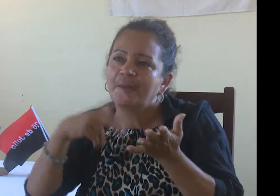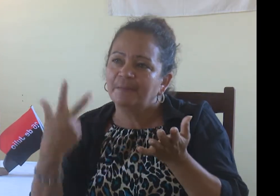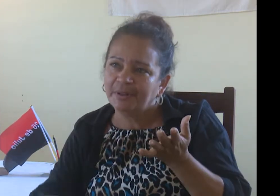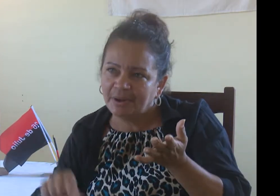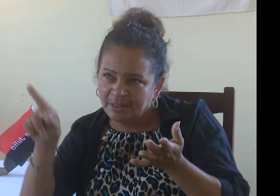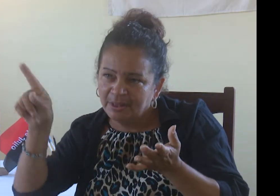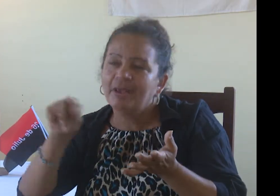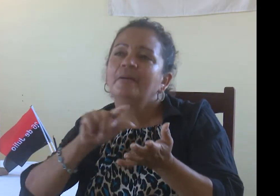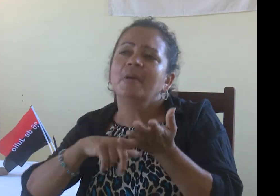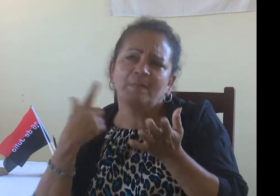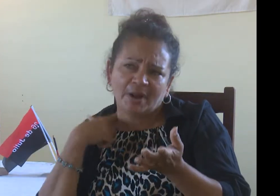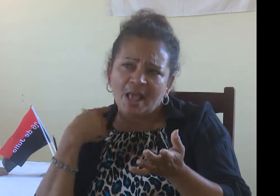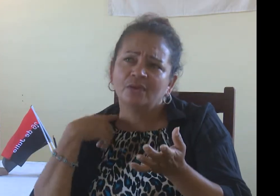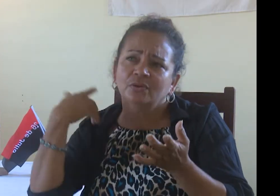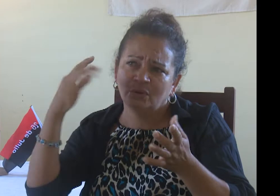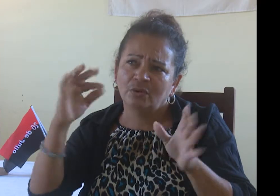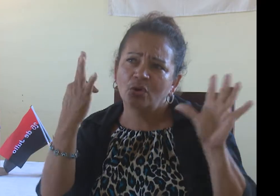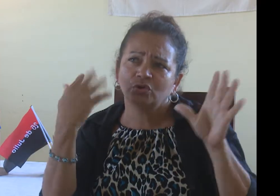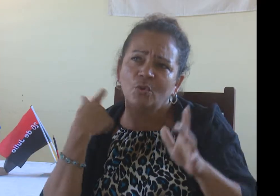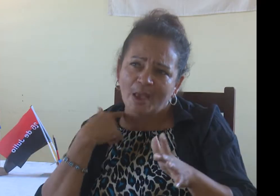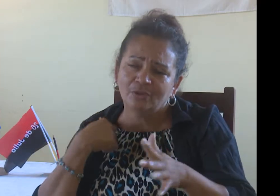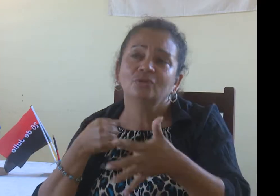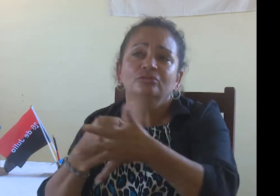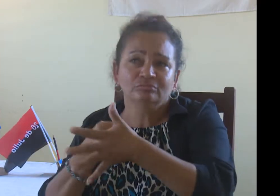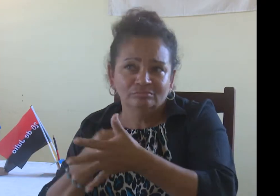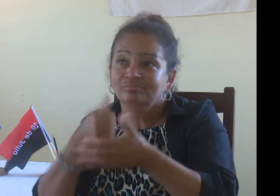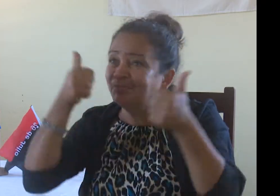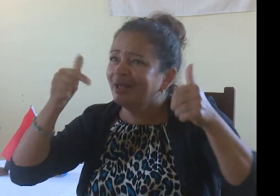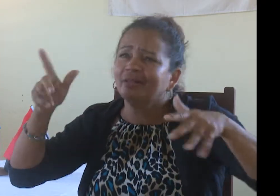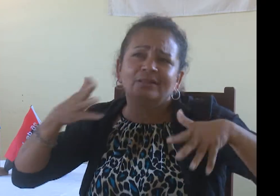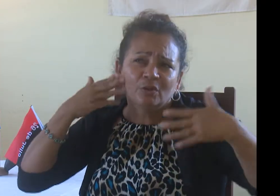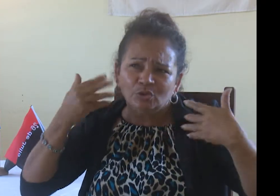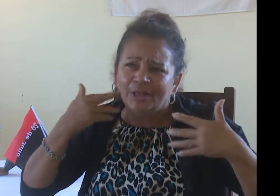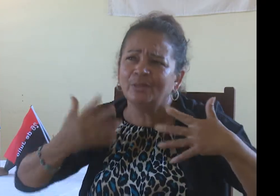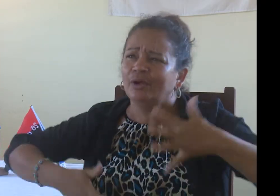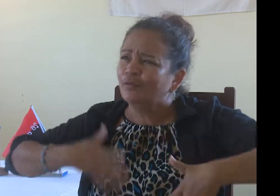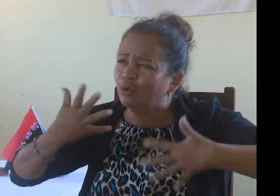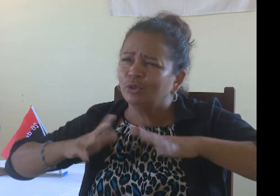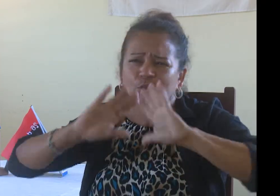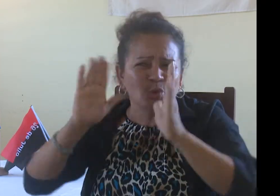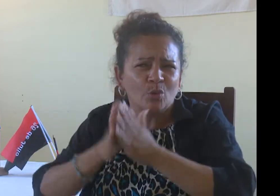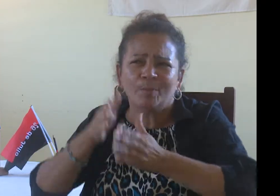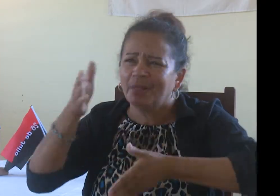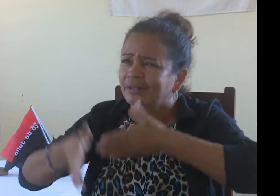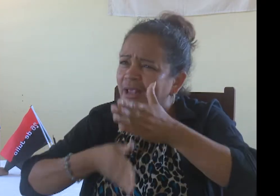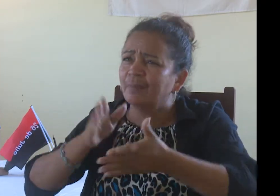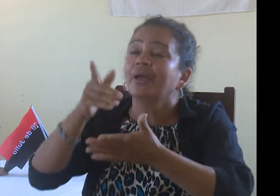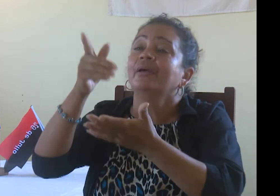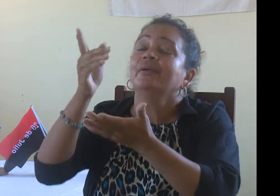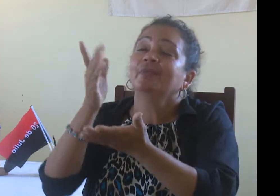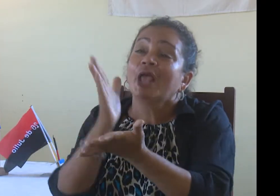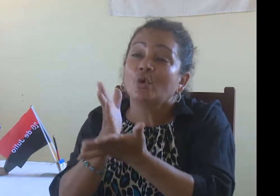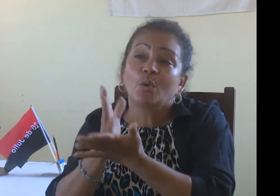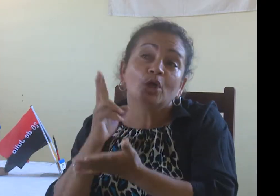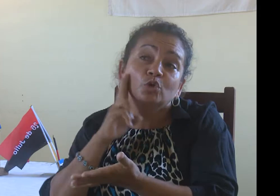Después se autorizan las sedes municipales. Paso a ser